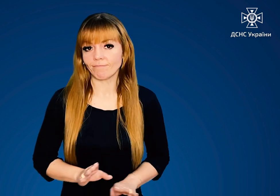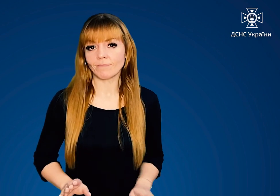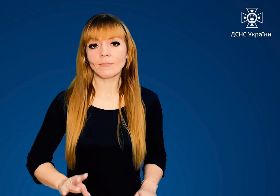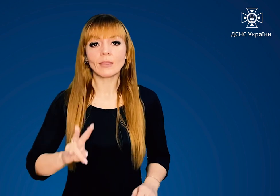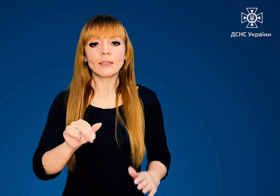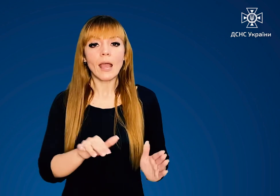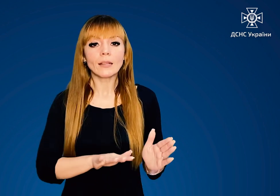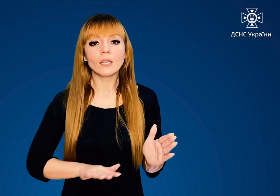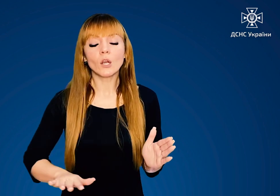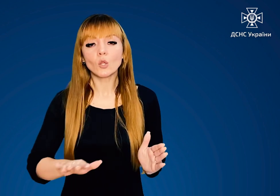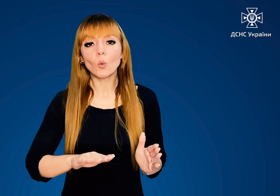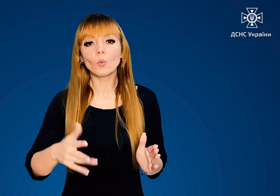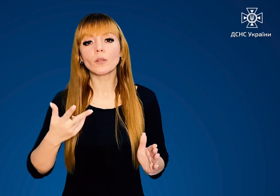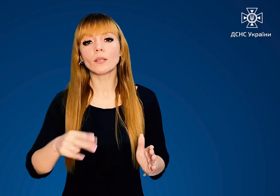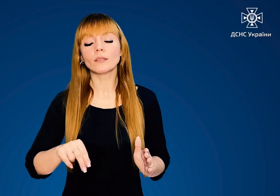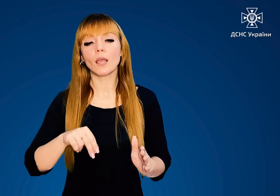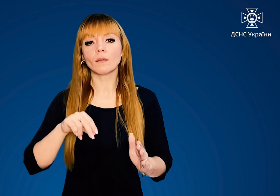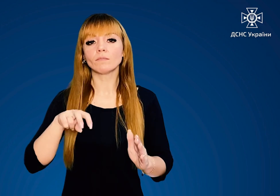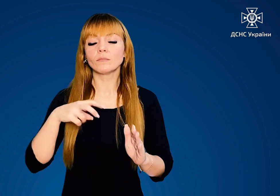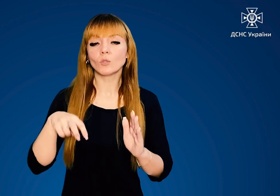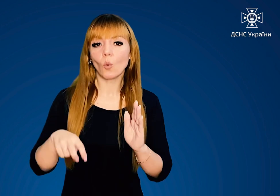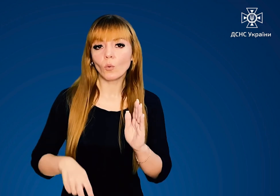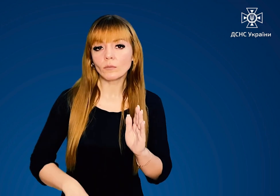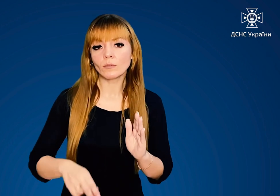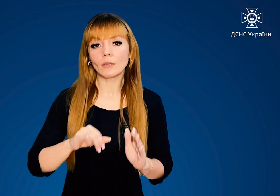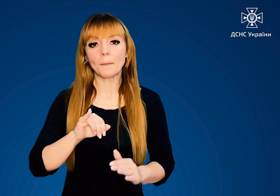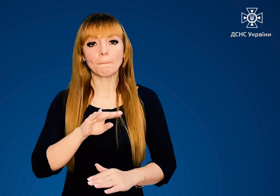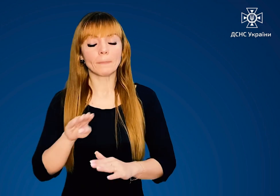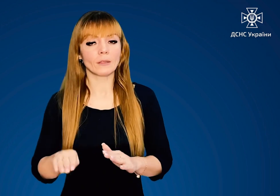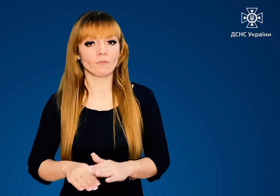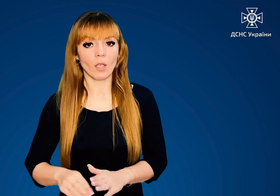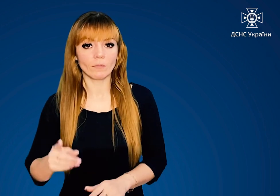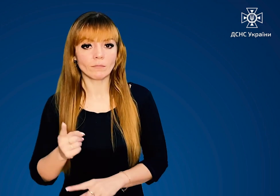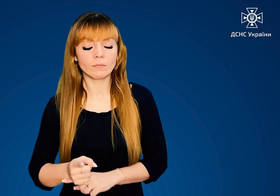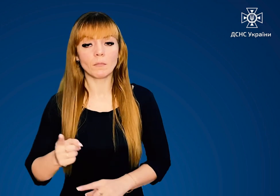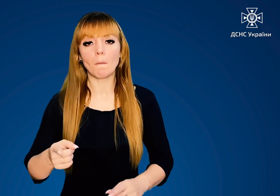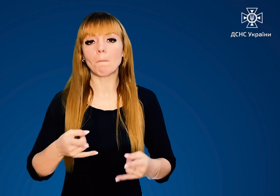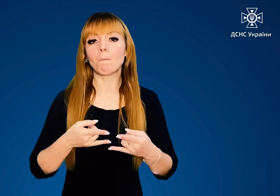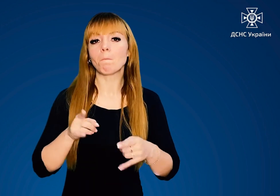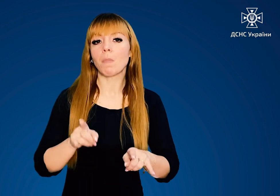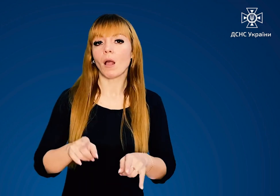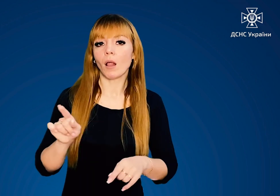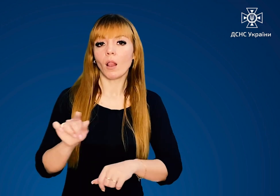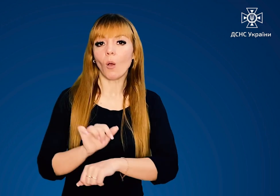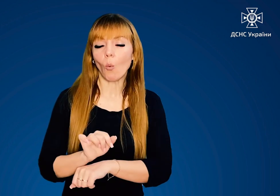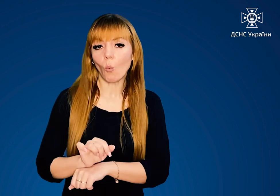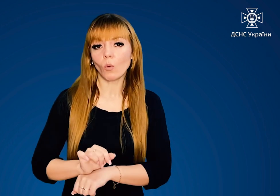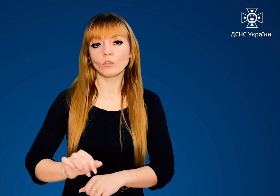На території сходових кліток та у підвалах, на балконах та горищах